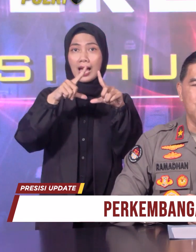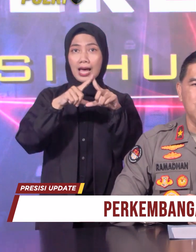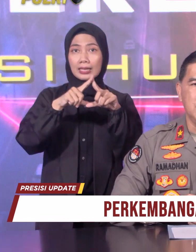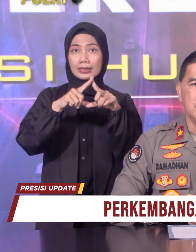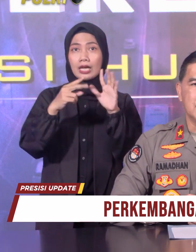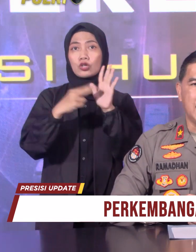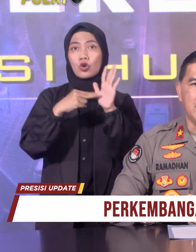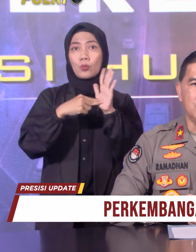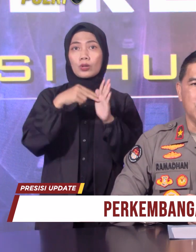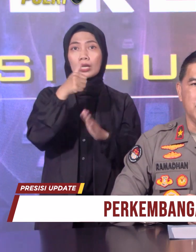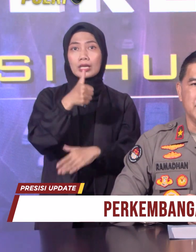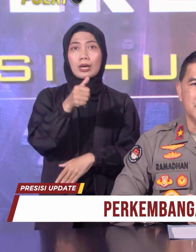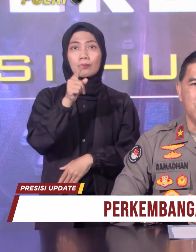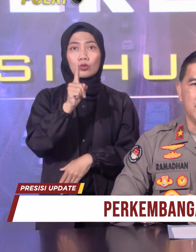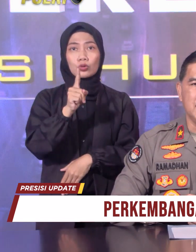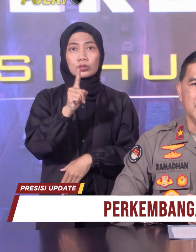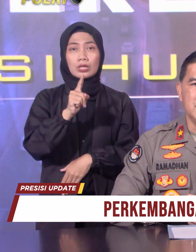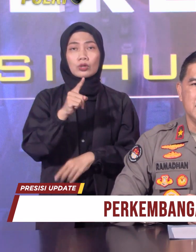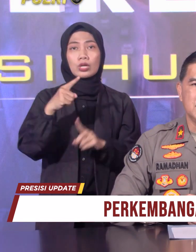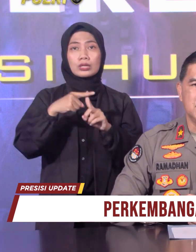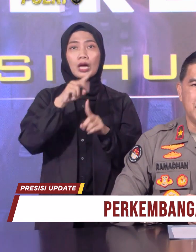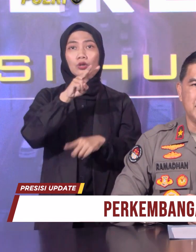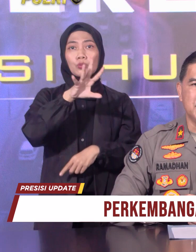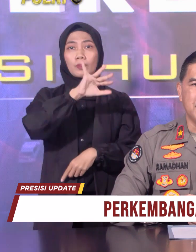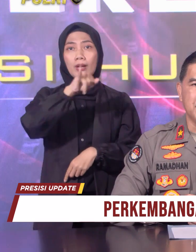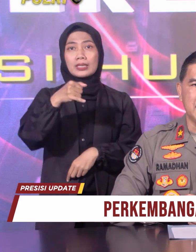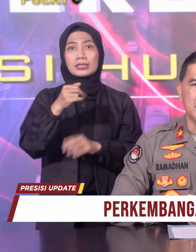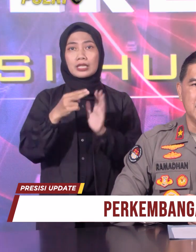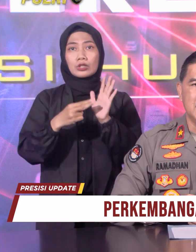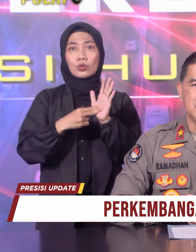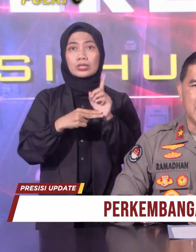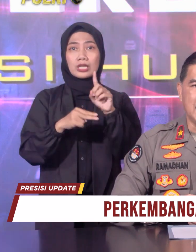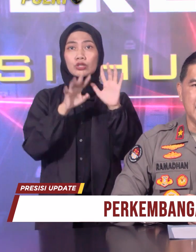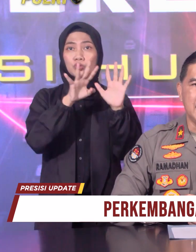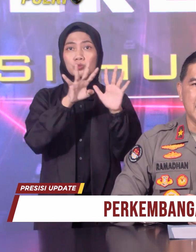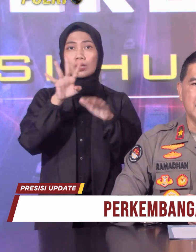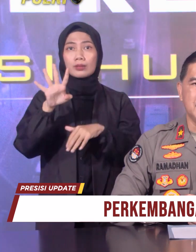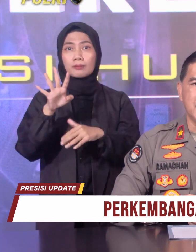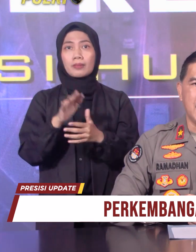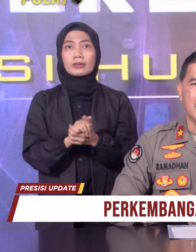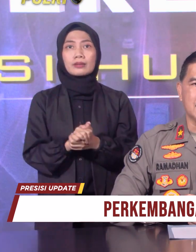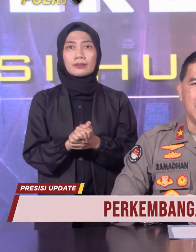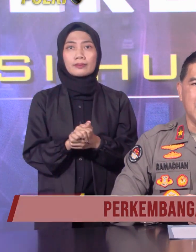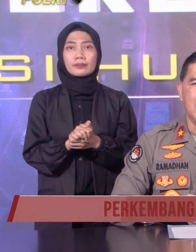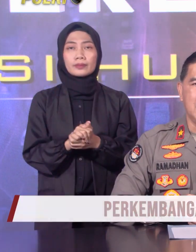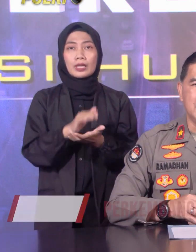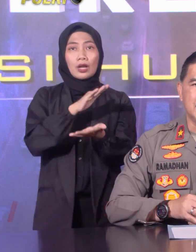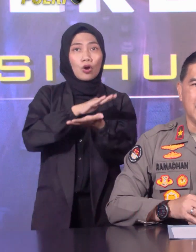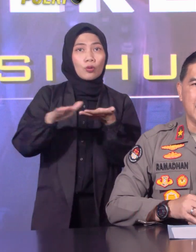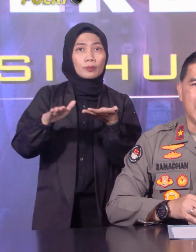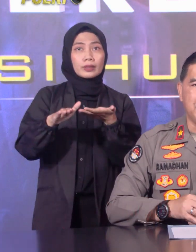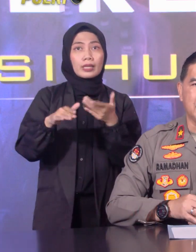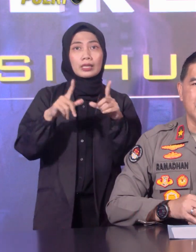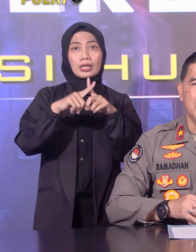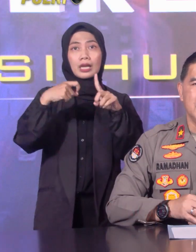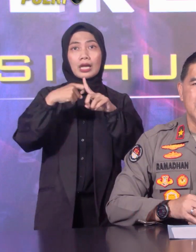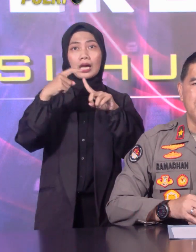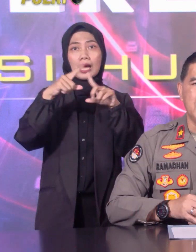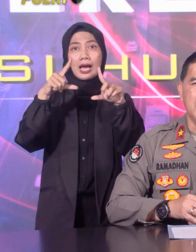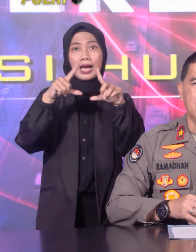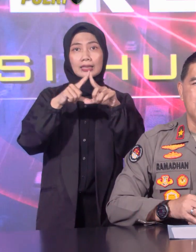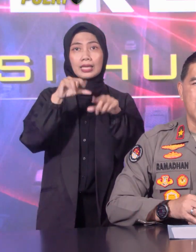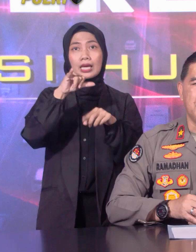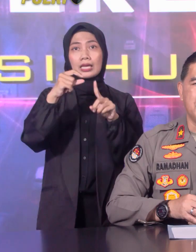61, tanggal 25 Januari 1994. Salinan legalisir akta risalah rapat